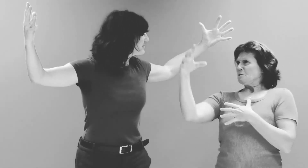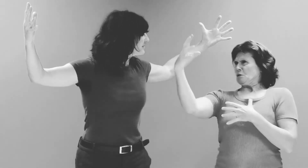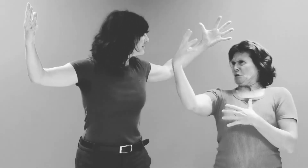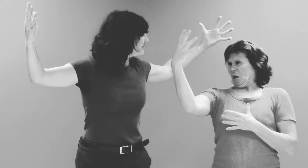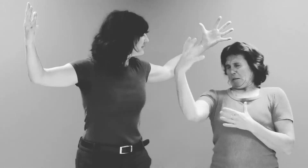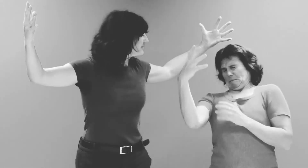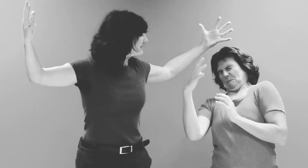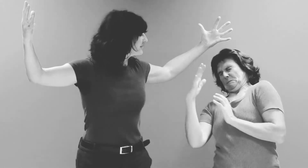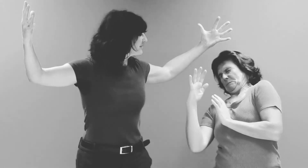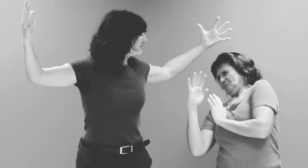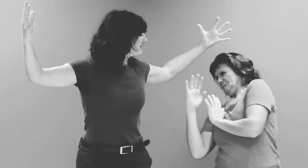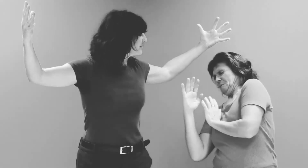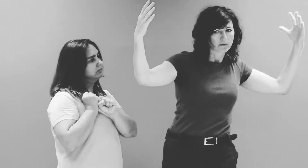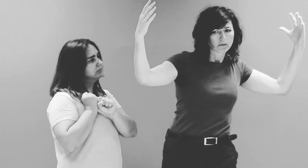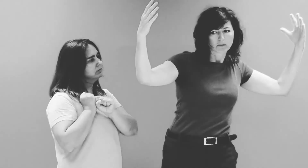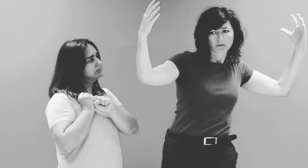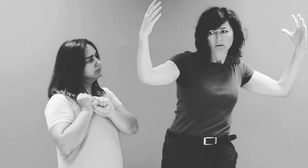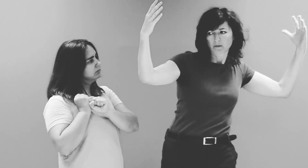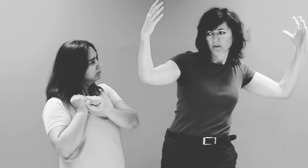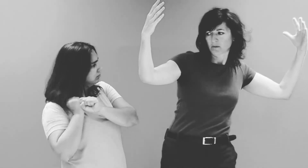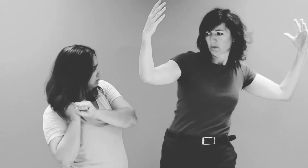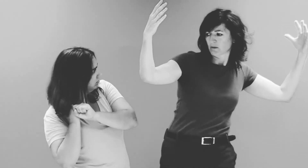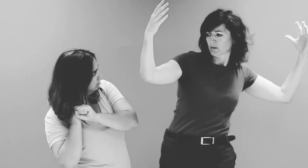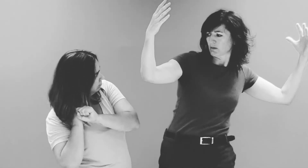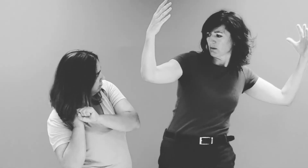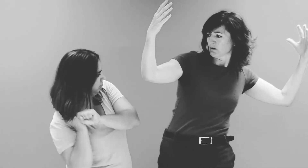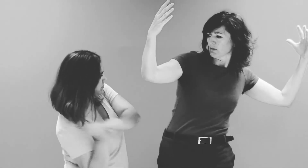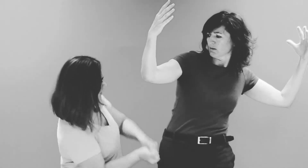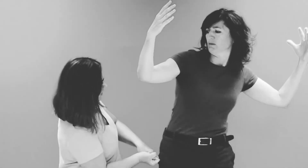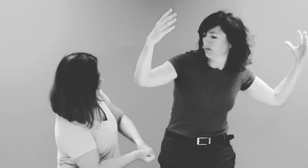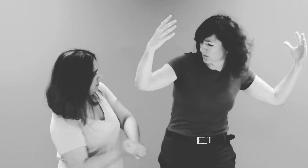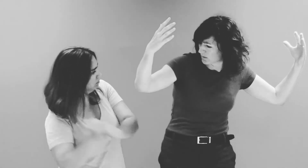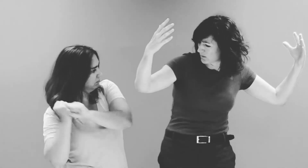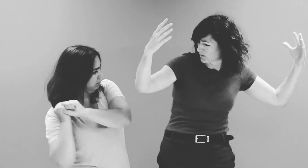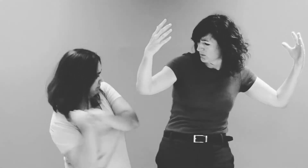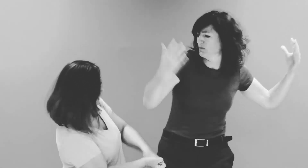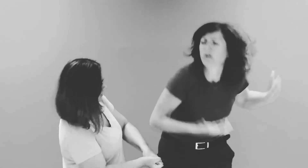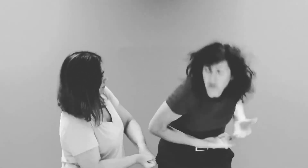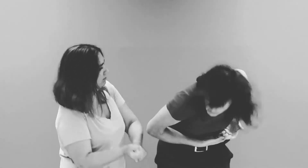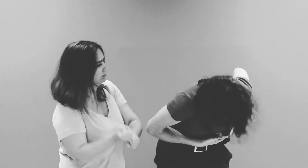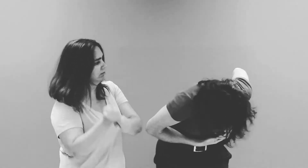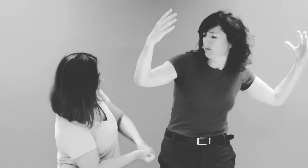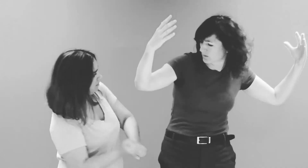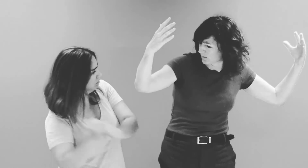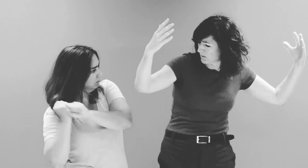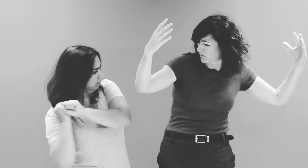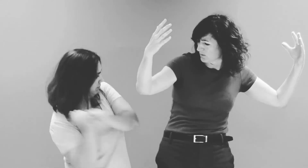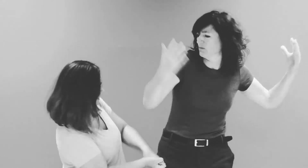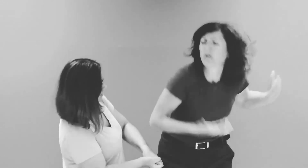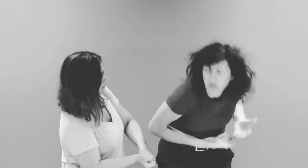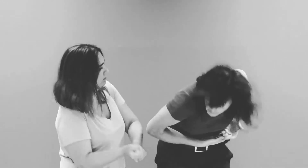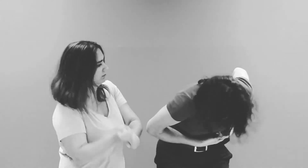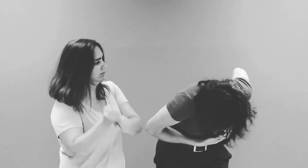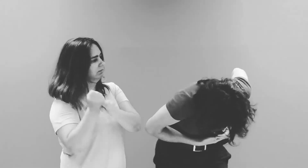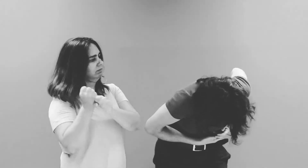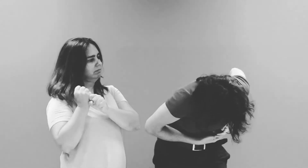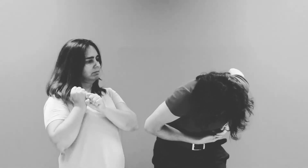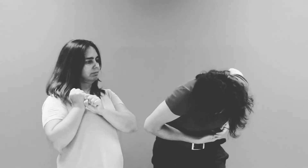compare-le à la race humaine L'oxygène et l'ombre qu'il t'amène, mérite-t des coups de hache qu'il saigne